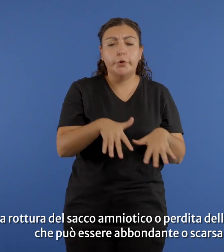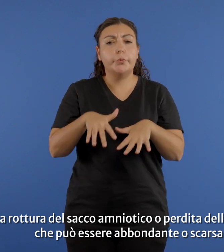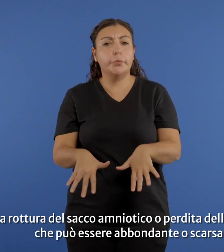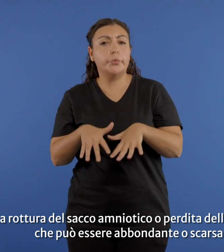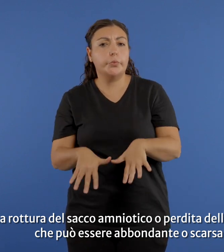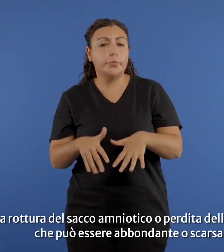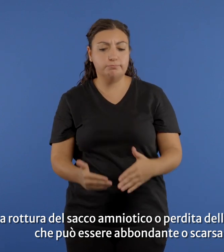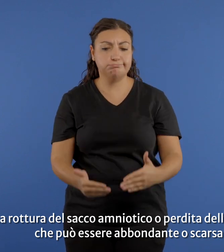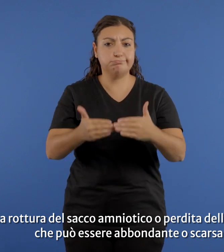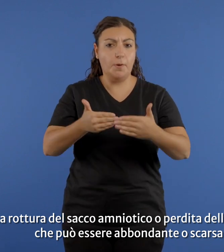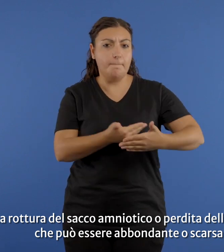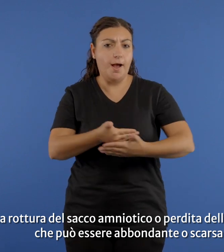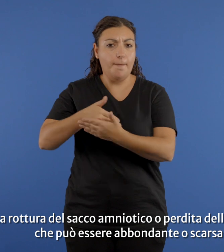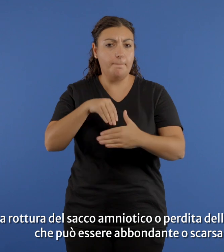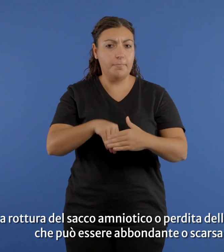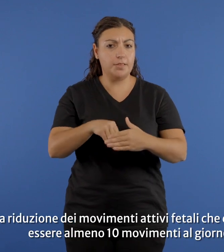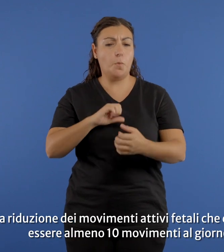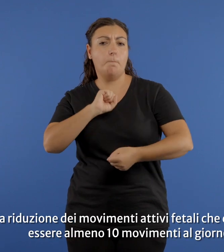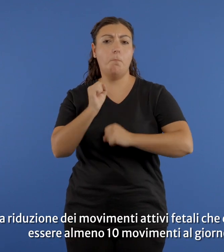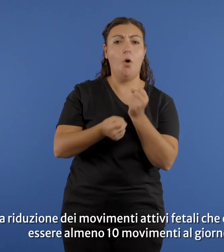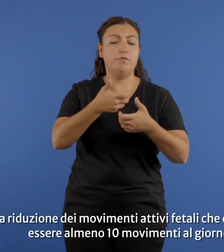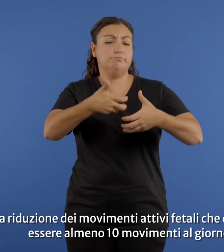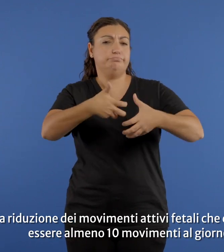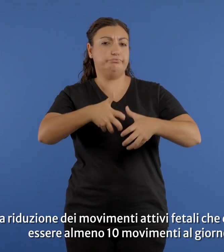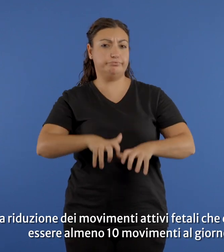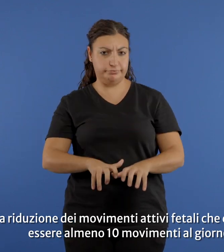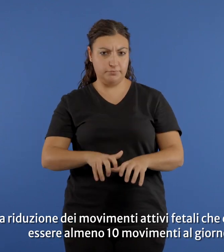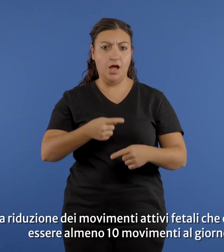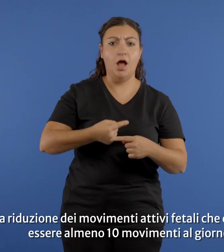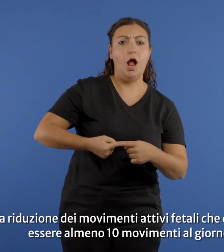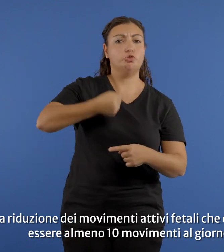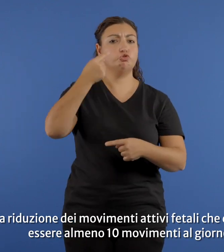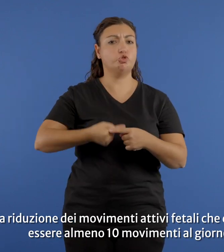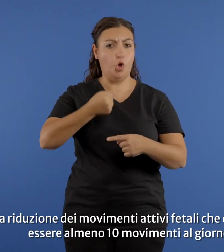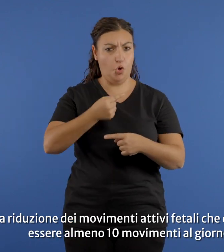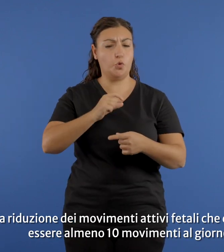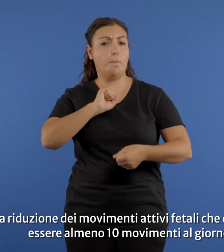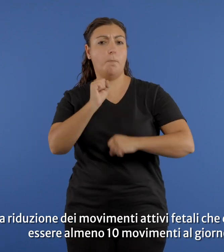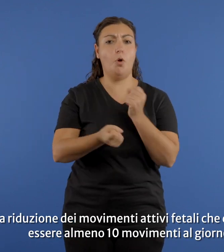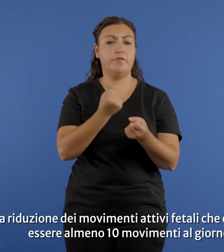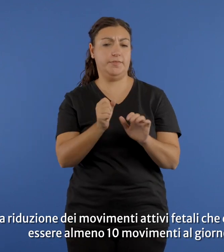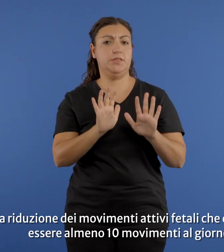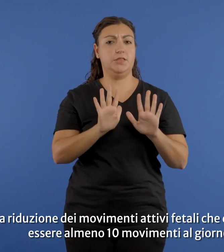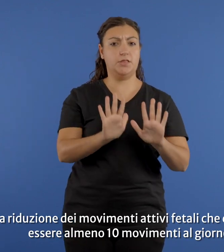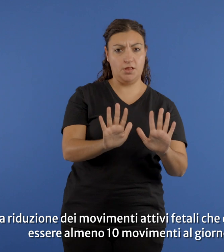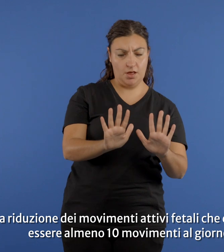abbondante o scarsa. La riduzione dei movimenti attivi fetali, che devono essere almeno 10 movimenti al giorno.